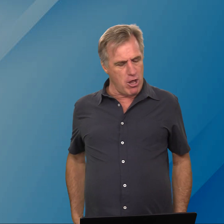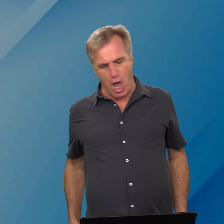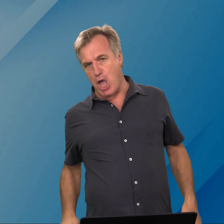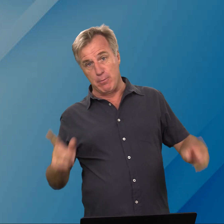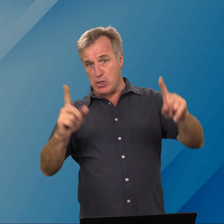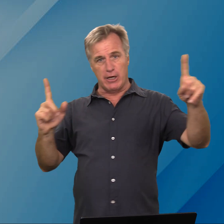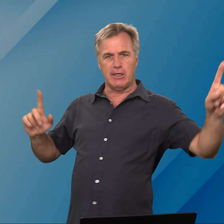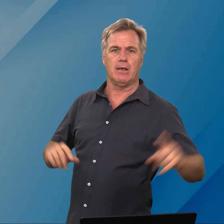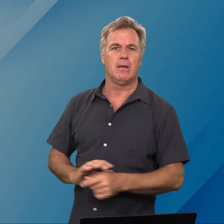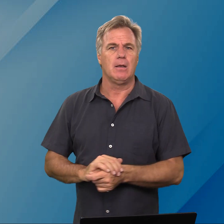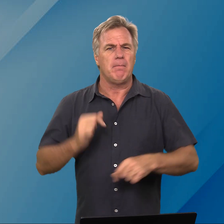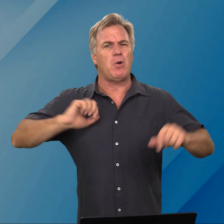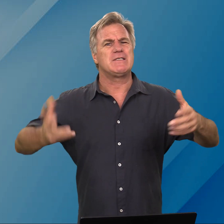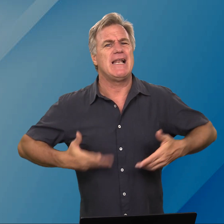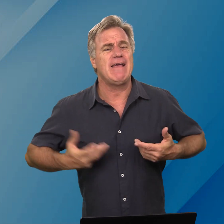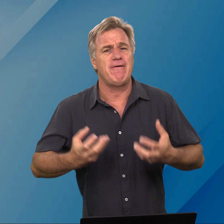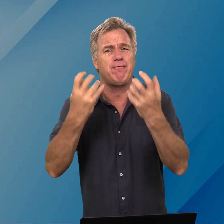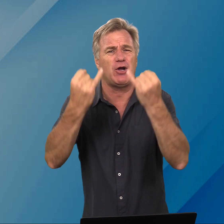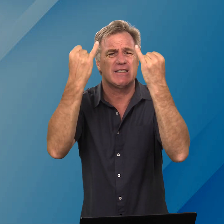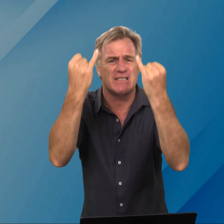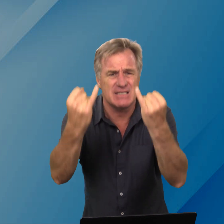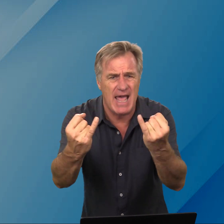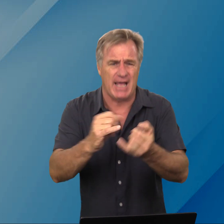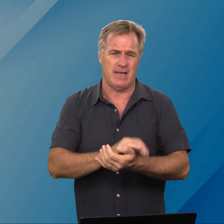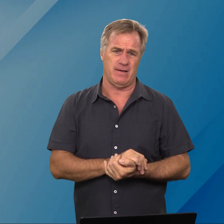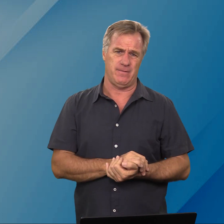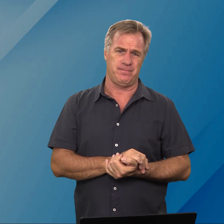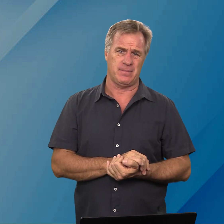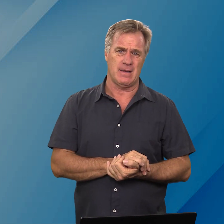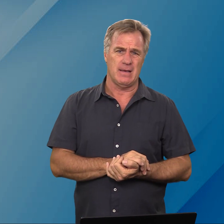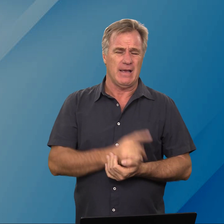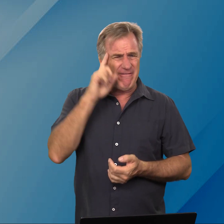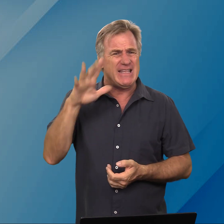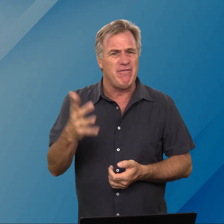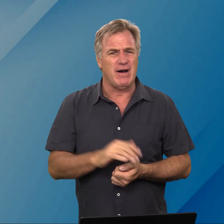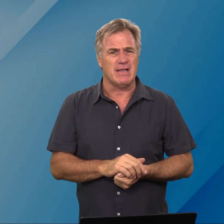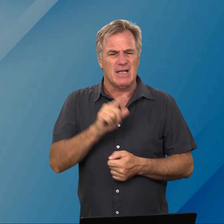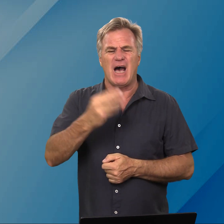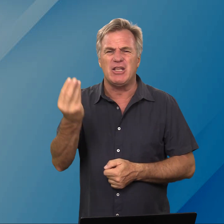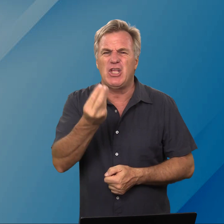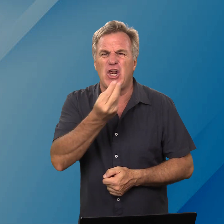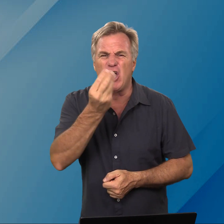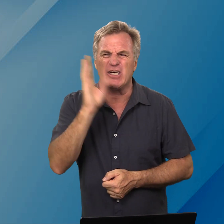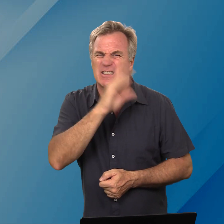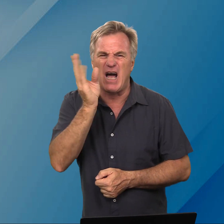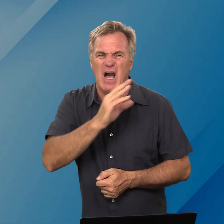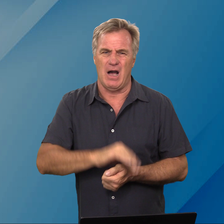moet die heren dien maar ons lewe vrug is sleg en weet jy wat daar die rook is schagga